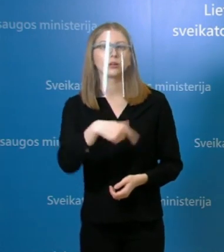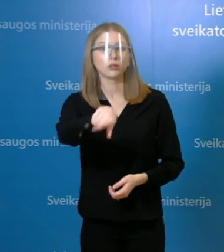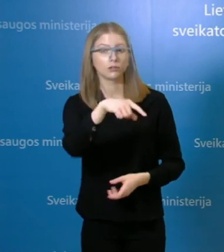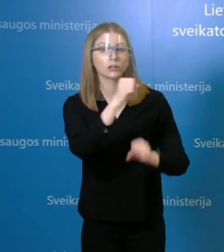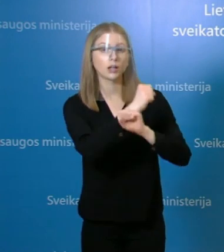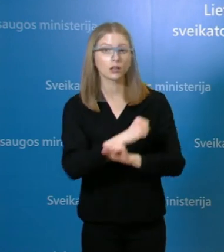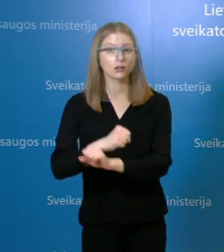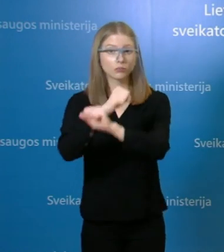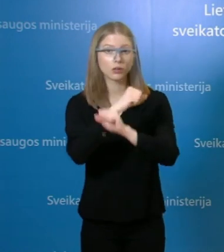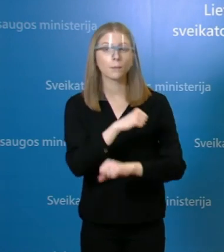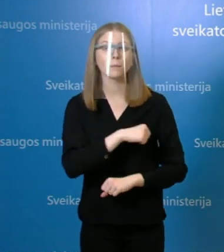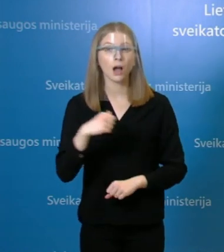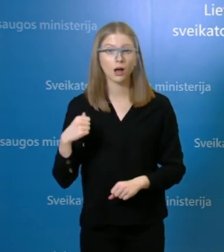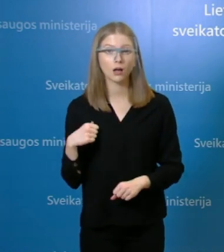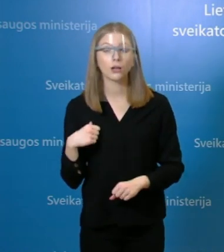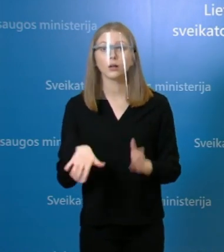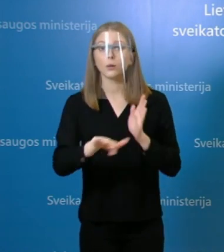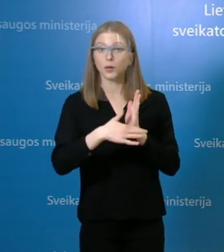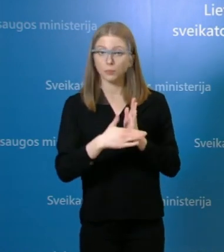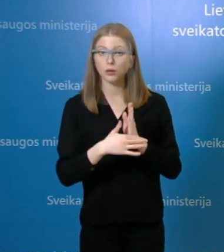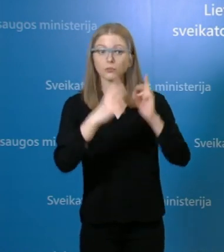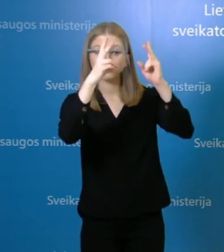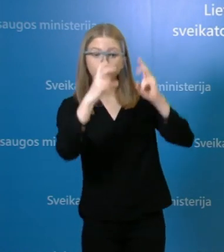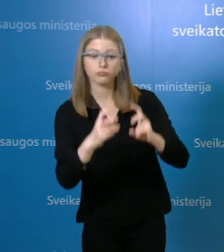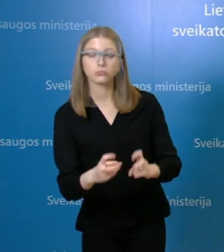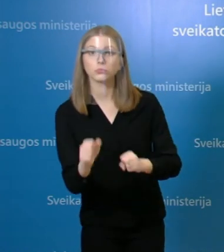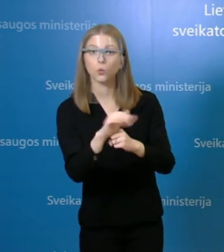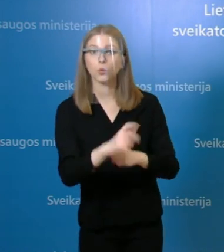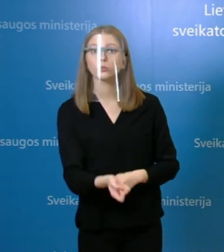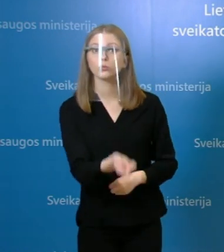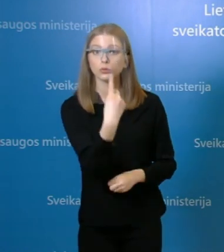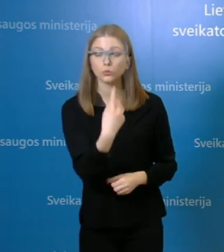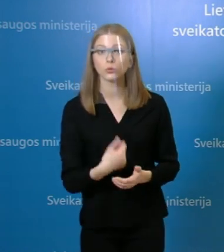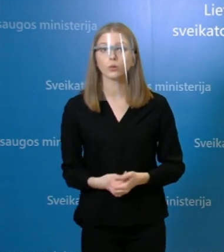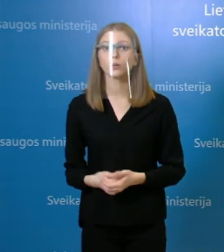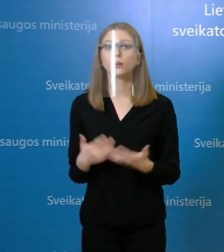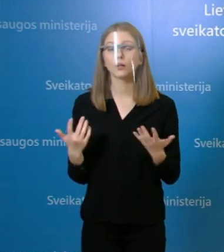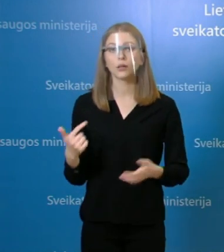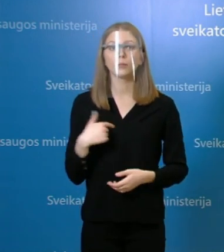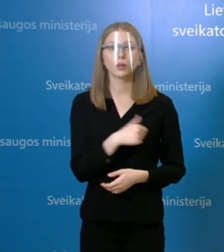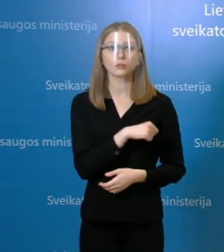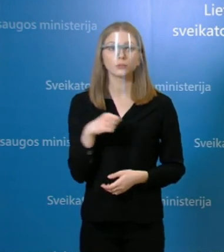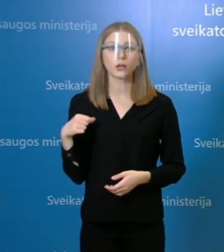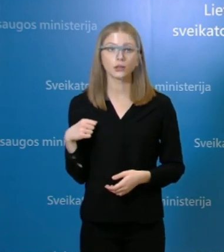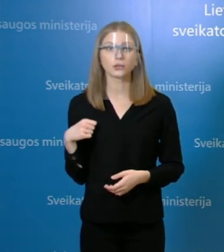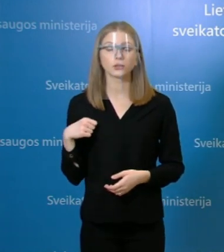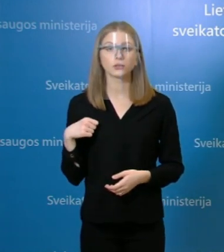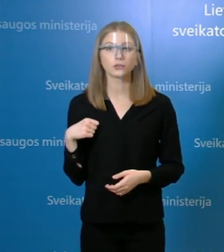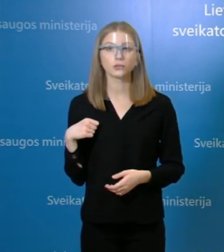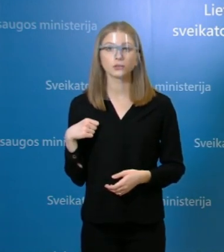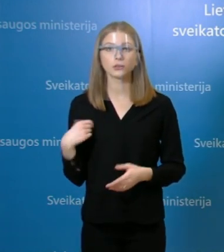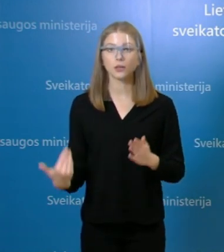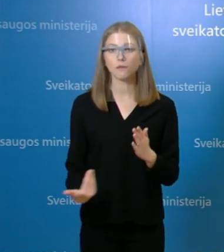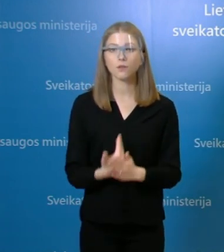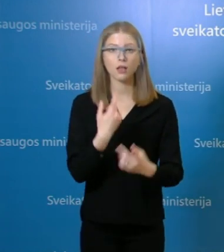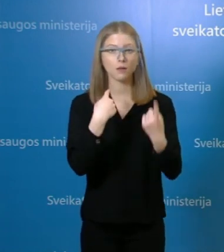aiškinantis galimas atveju atsiradimo aplinkybės ir tikrai vertinsime, dar turėsime papildomą pokalbį, kai jau